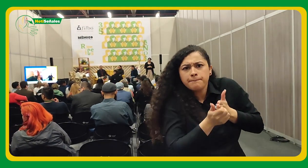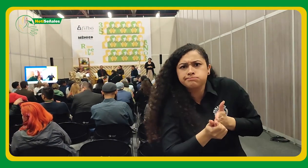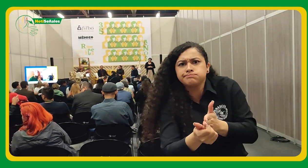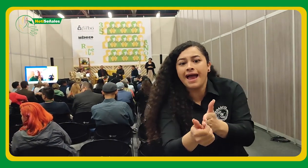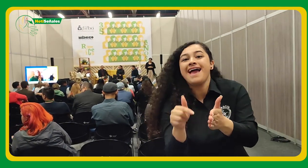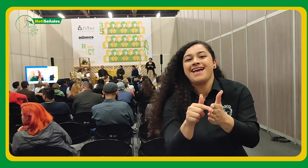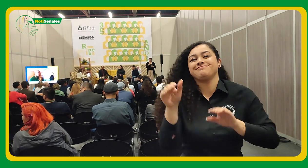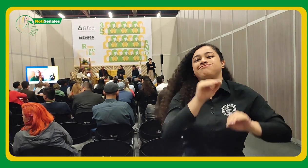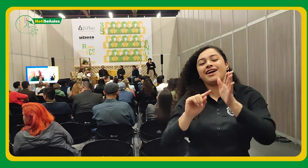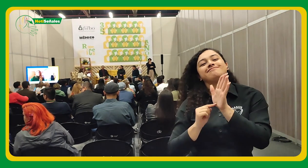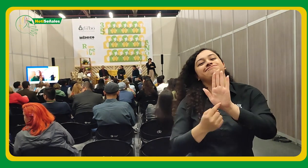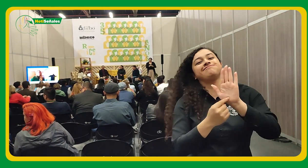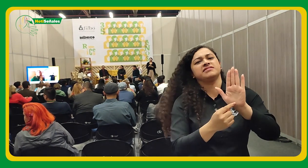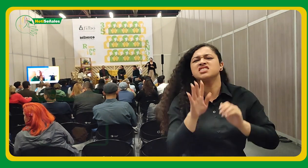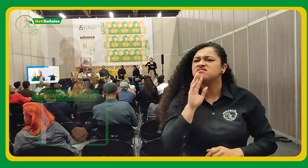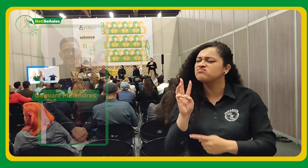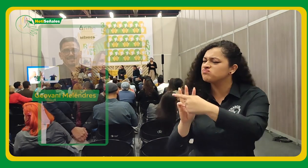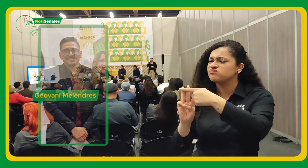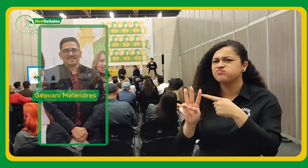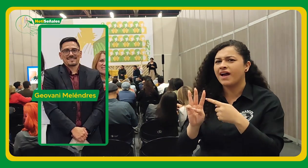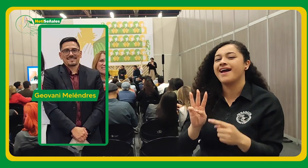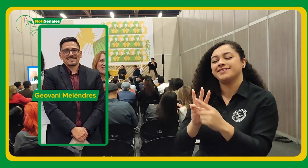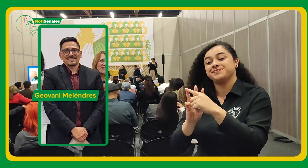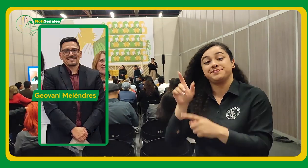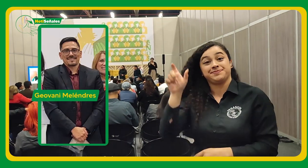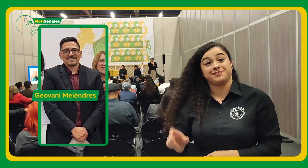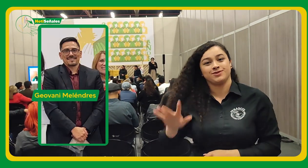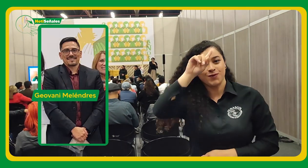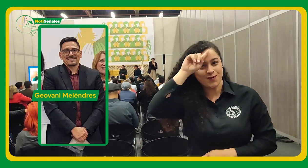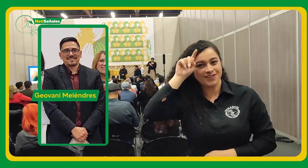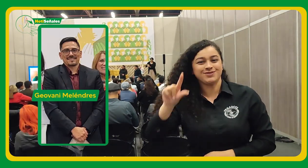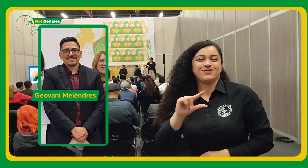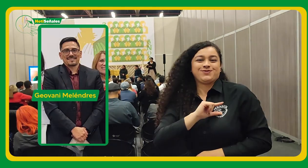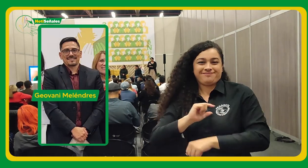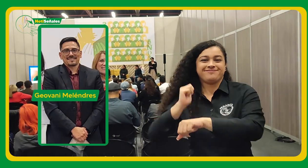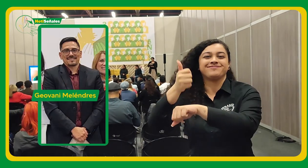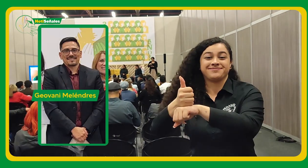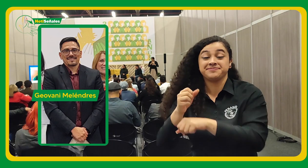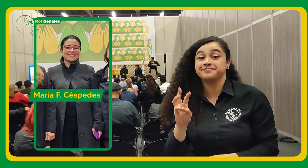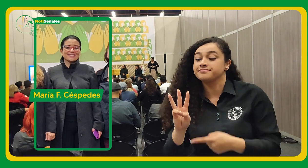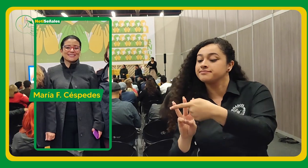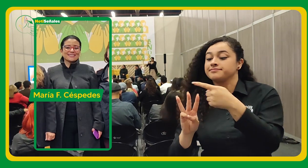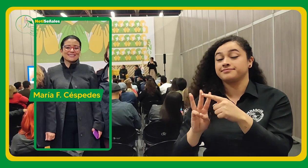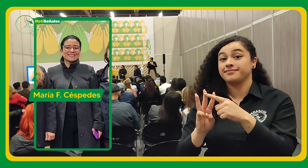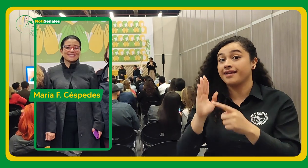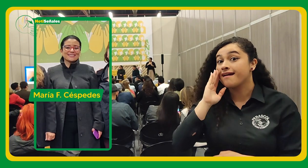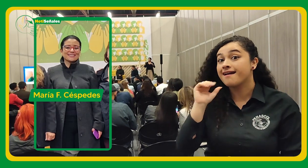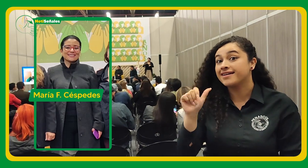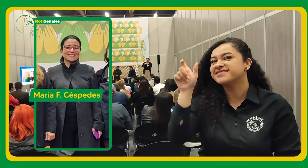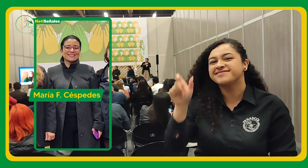socializa la Guía para la Producción de los Contenidos Audiovisuales con Ajustes Razonables, a cargo de tres conferencistas, Giovanni